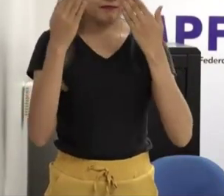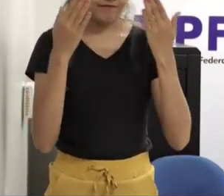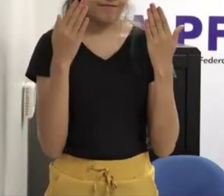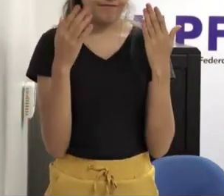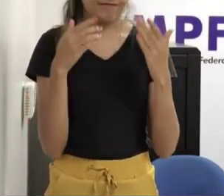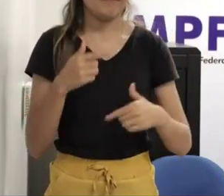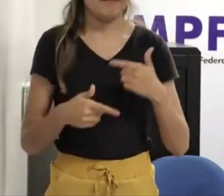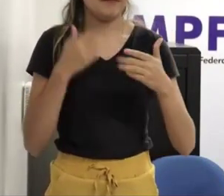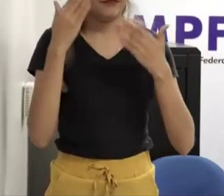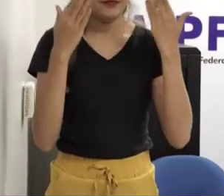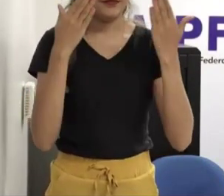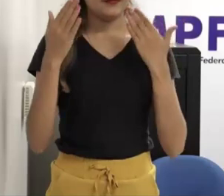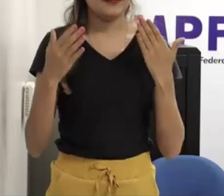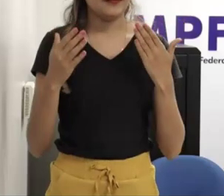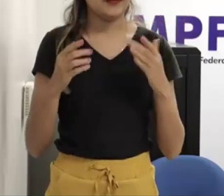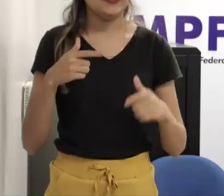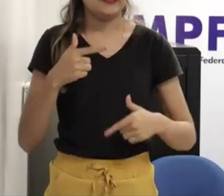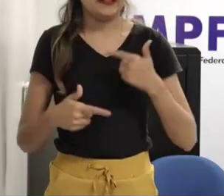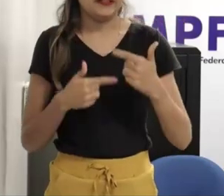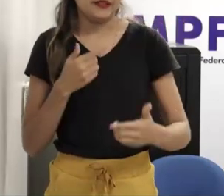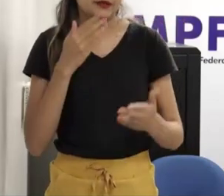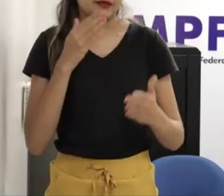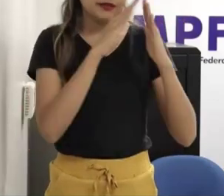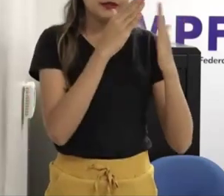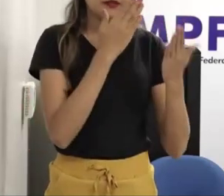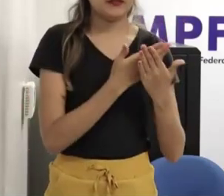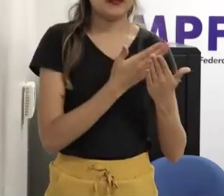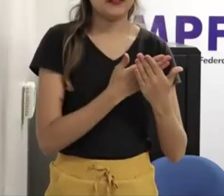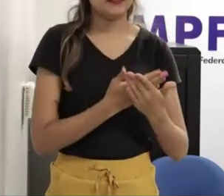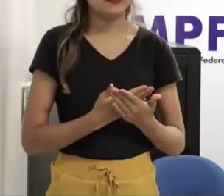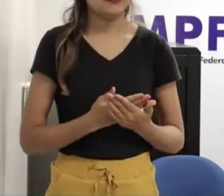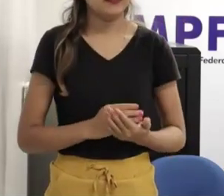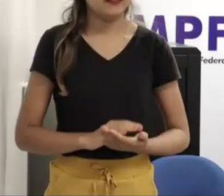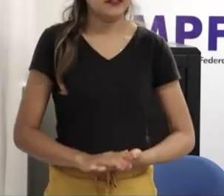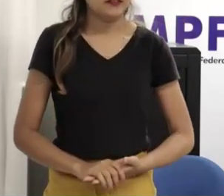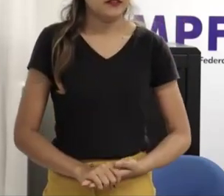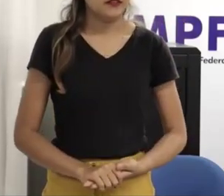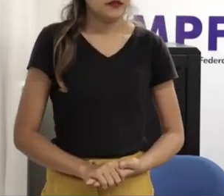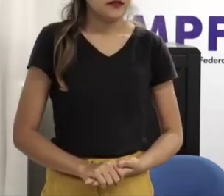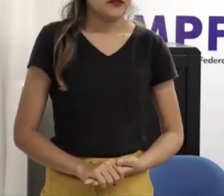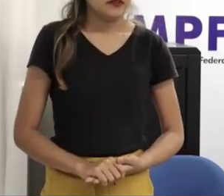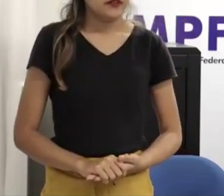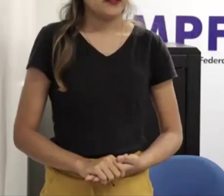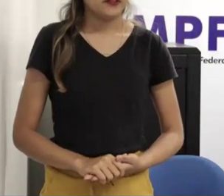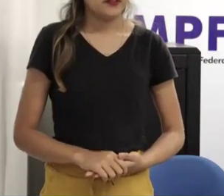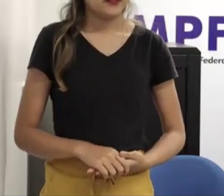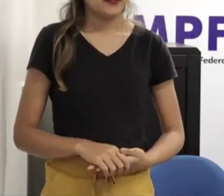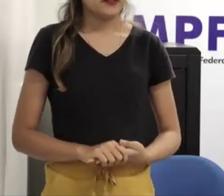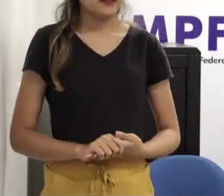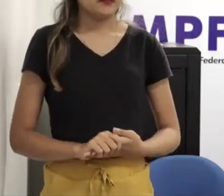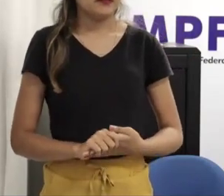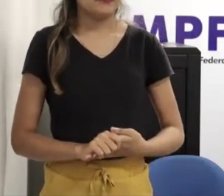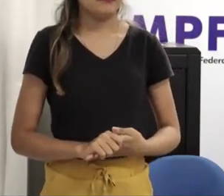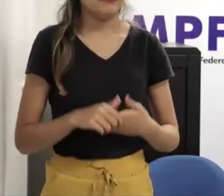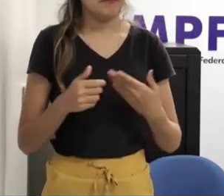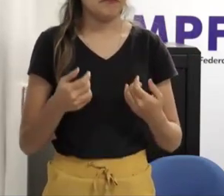escola do qual nós participamos junto com as colegas e assim quando você fala a provocação